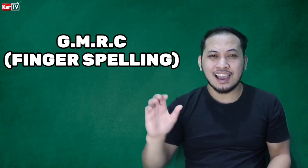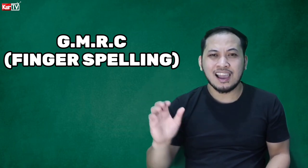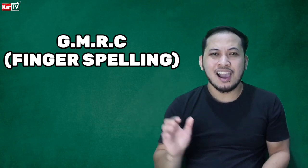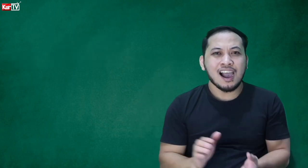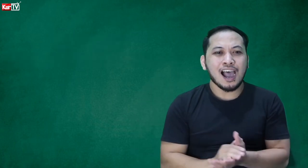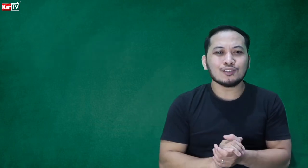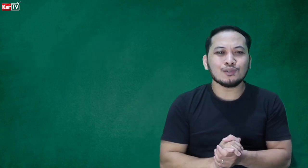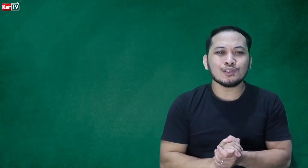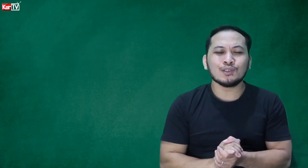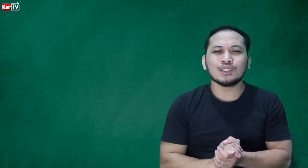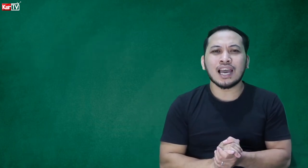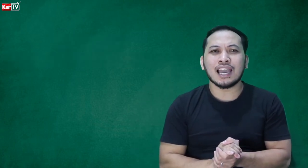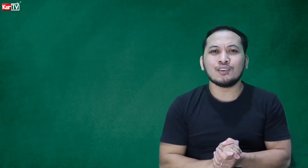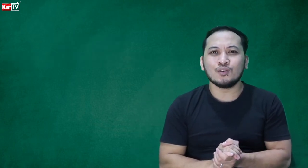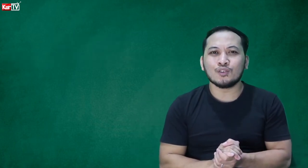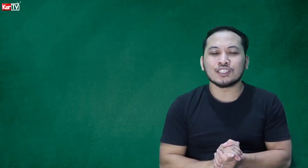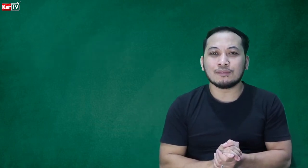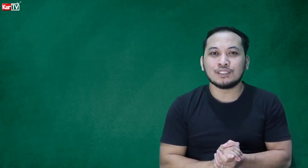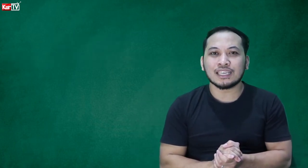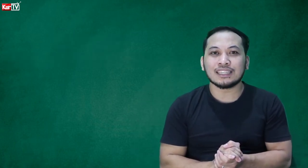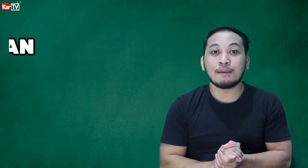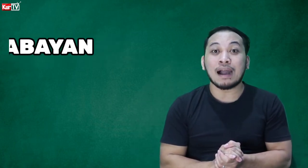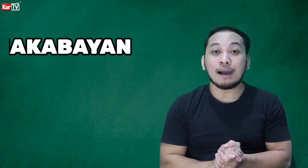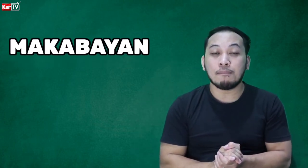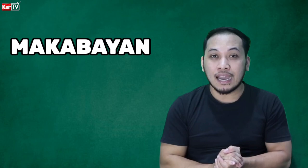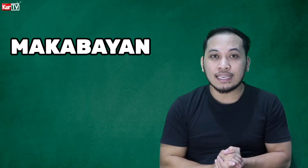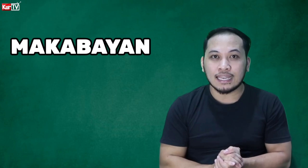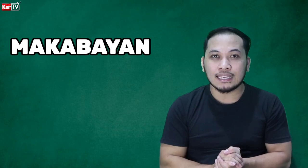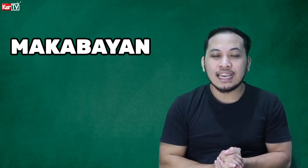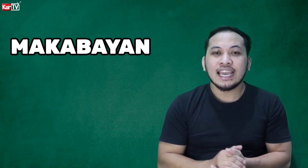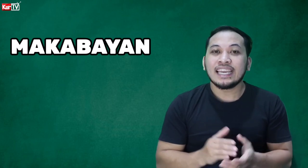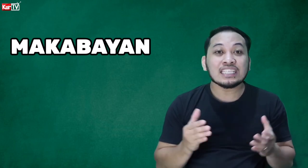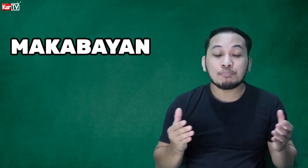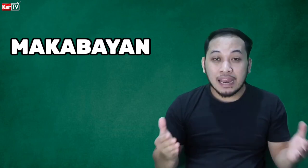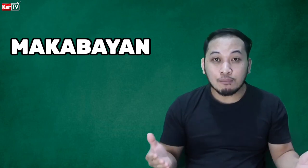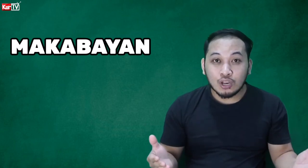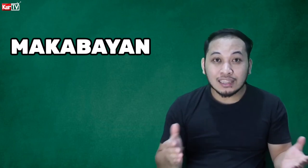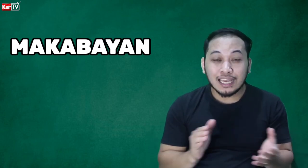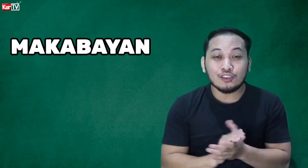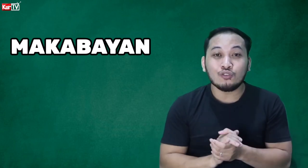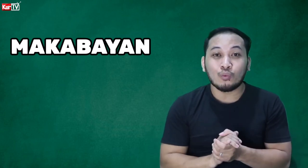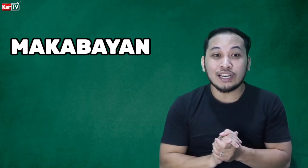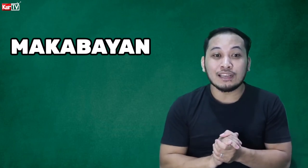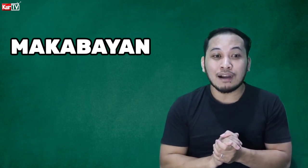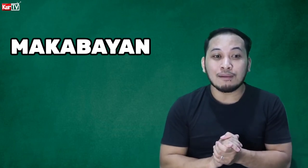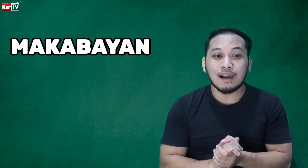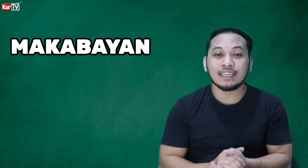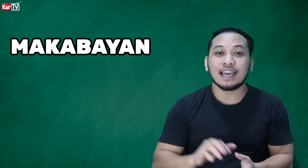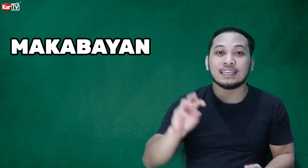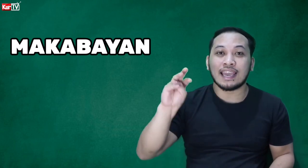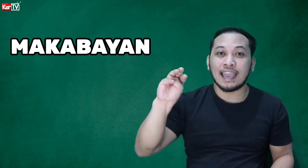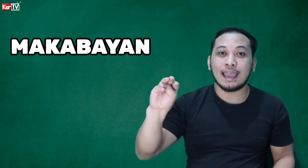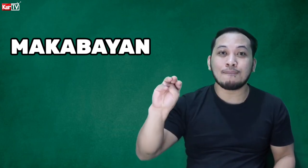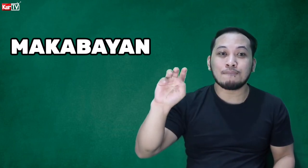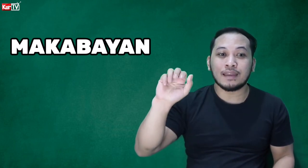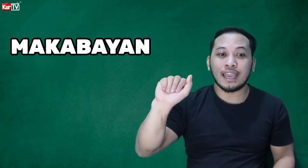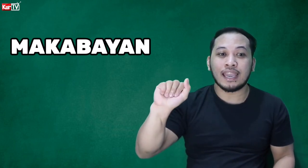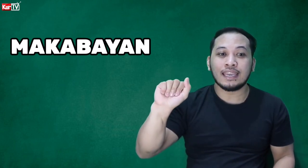Ang susunod ay yung subject ng makabayan. Ispel mo lang din yung word na makabayan. M-A